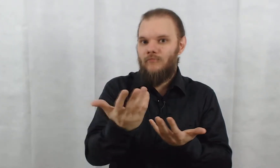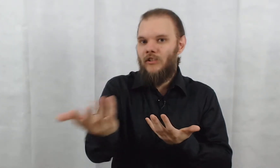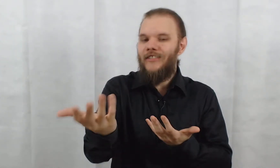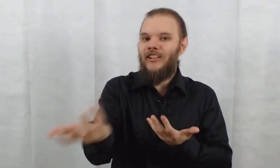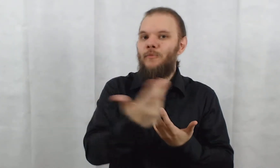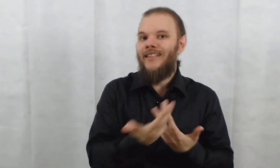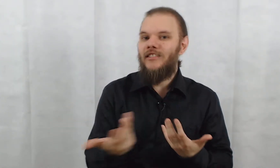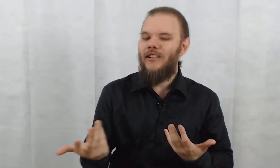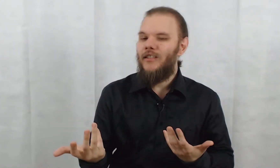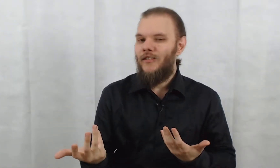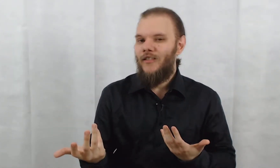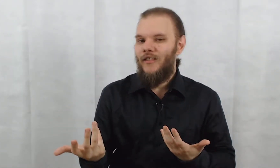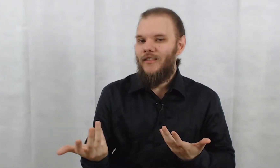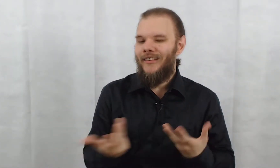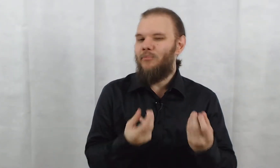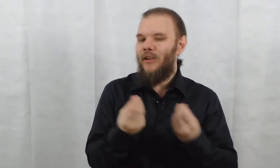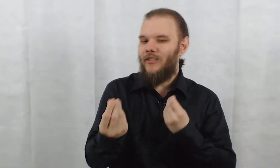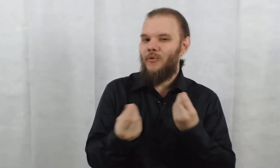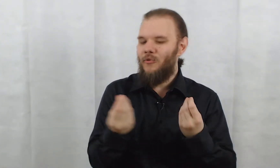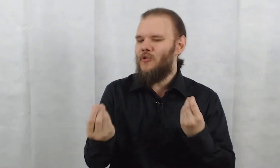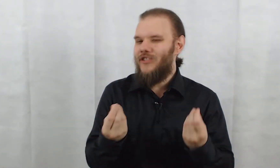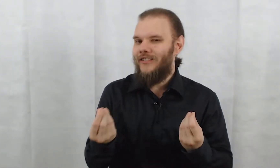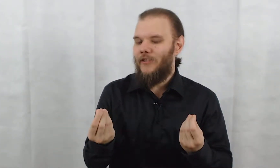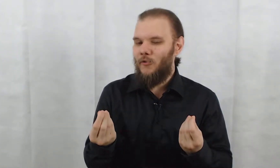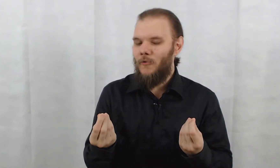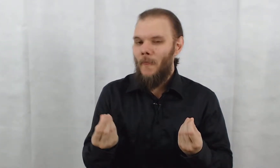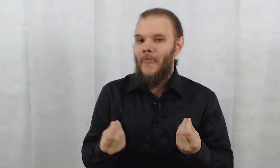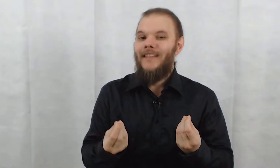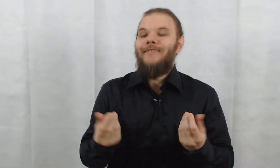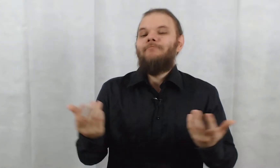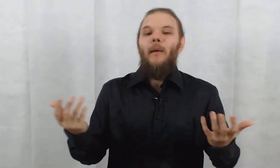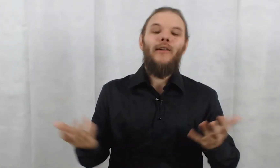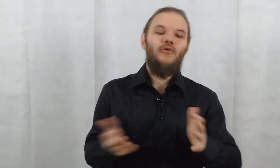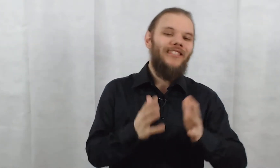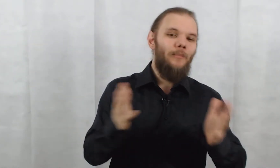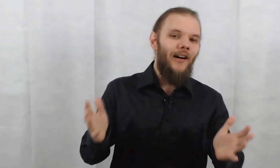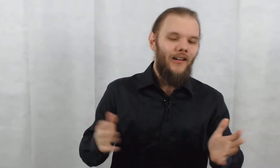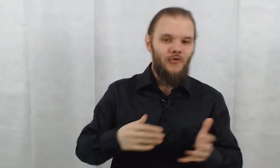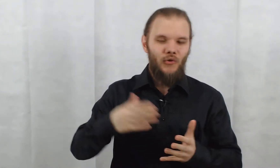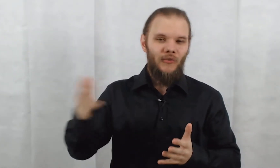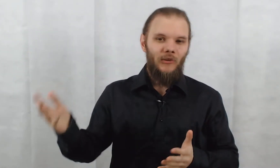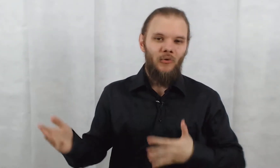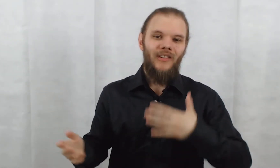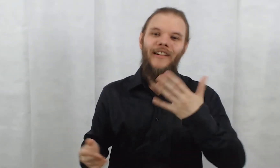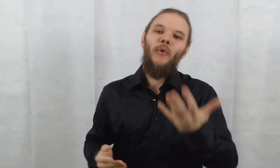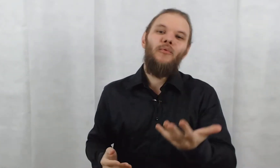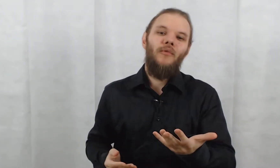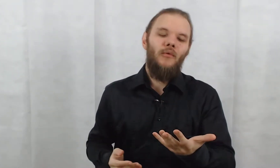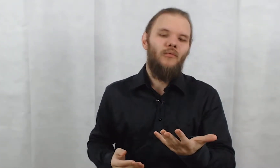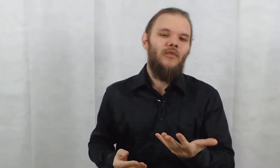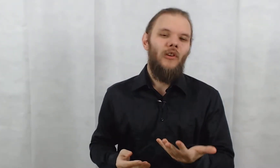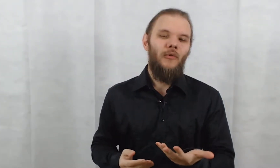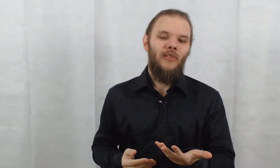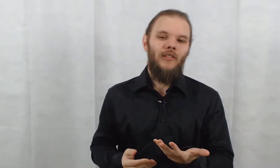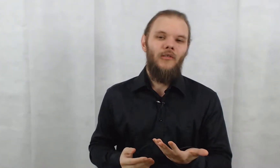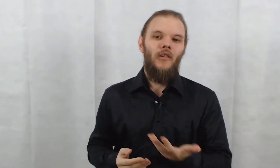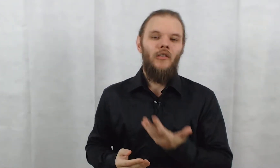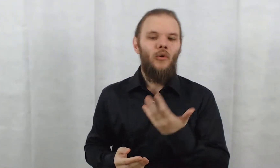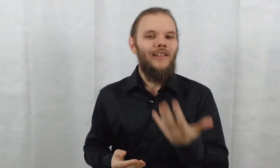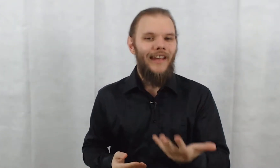qu'il ne sache pas qui il est. Ça pourrait être une logique là-dessus. Après, je ne sais pas. Je lance des trucs. Là, on nous donne aussi le Conclave.